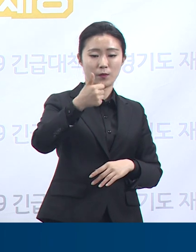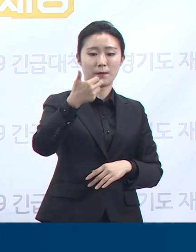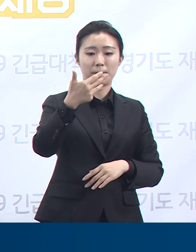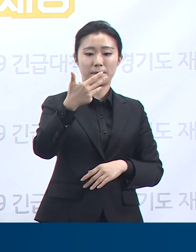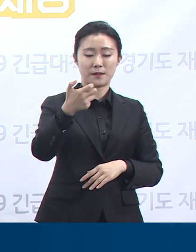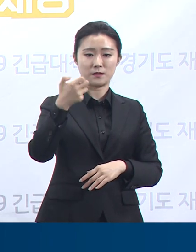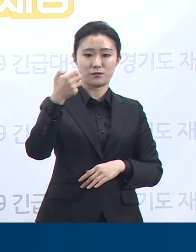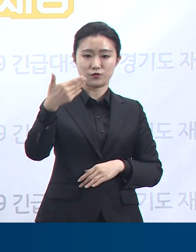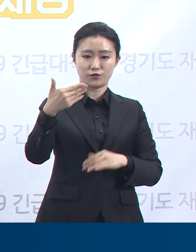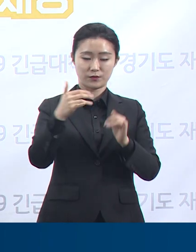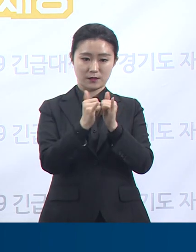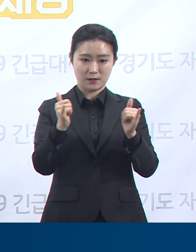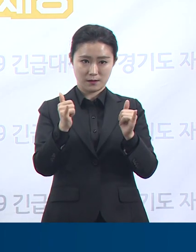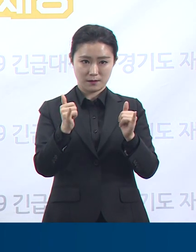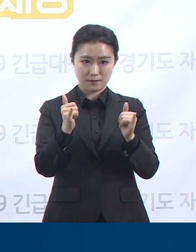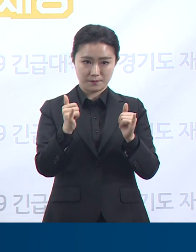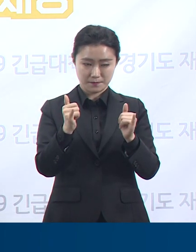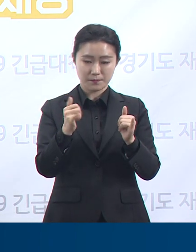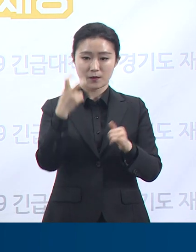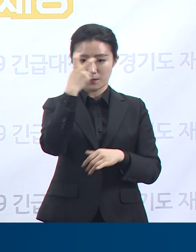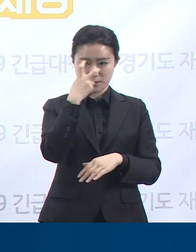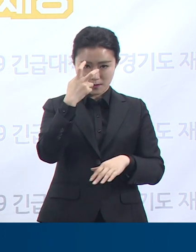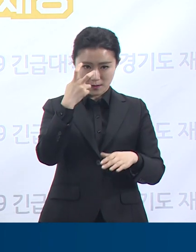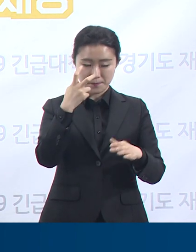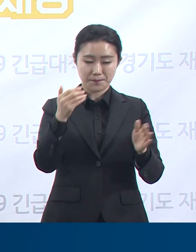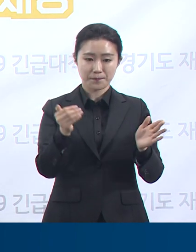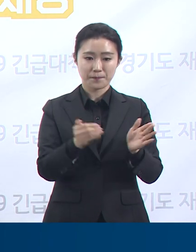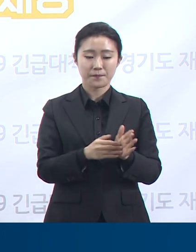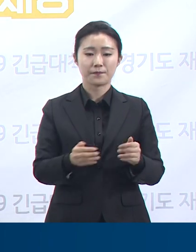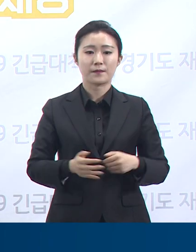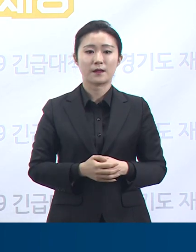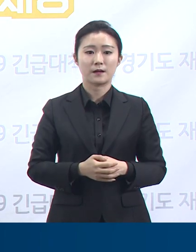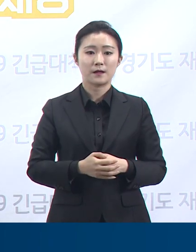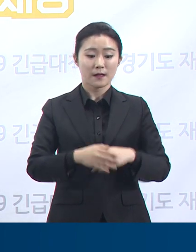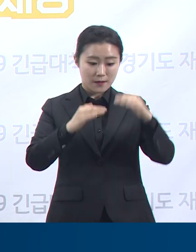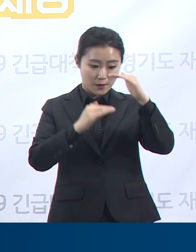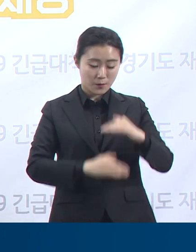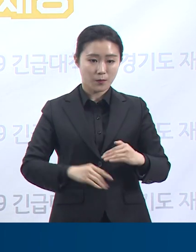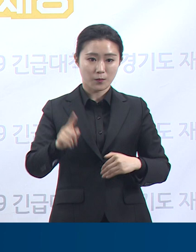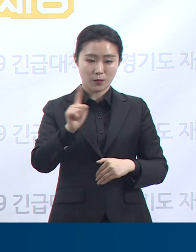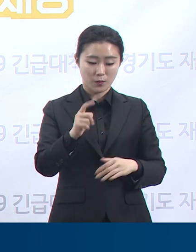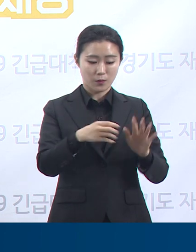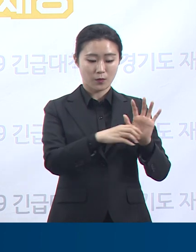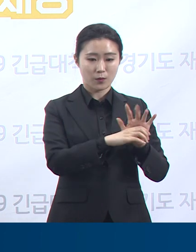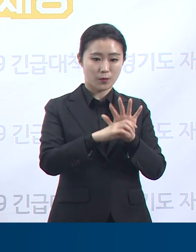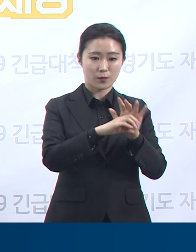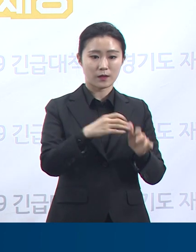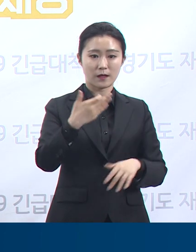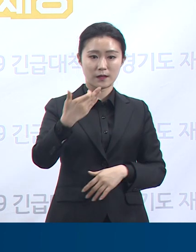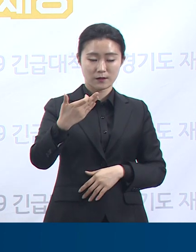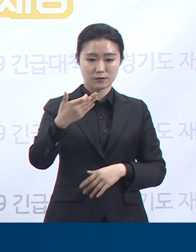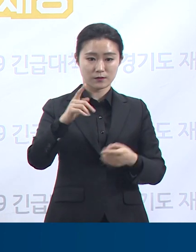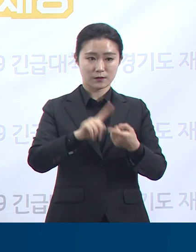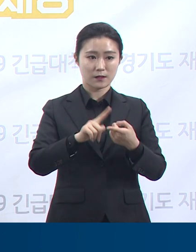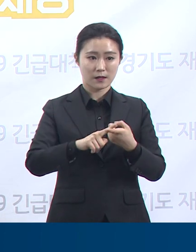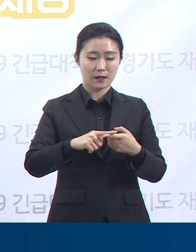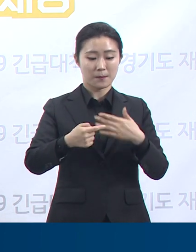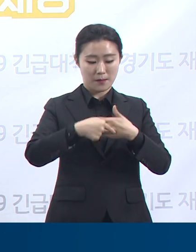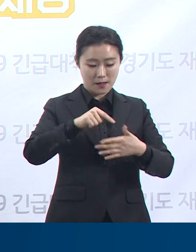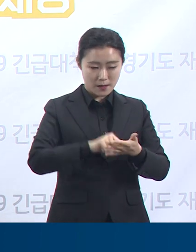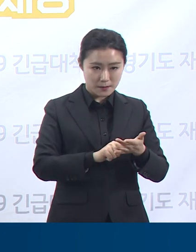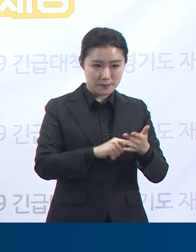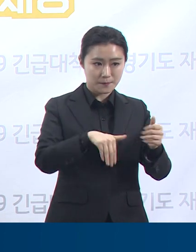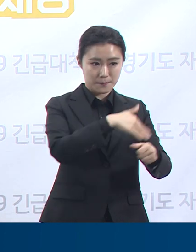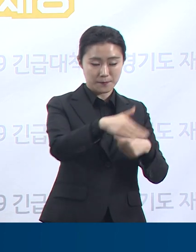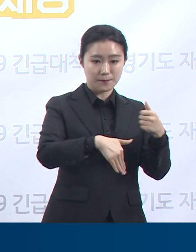조사 내용은 코로나19 장기화에 따른 정서심리적 상황, 도의 대응 정책 인지도, 재난 불평등